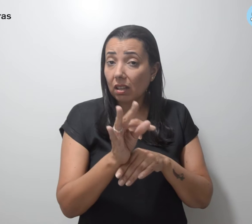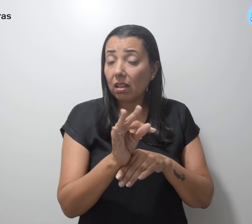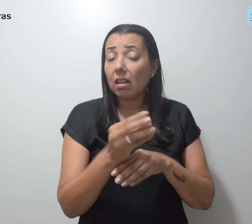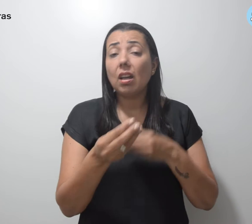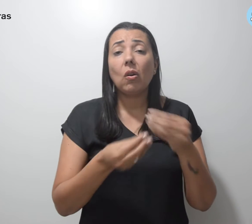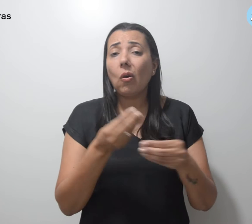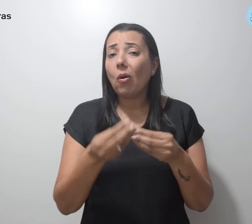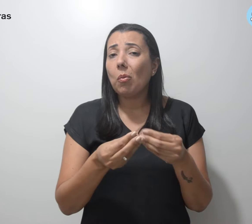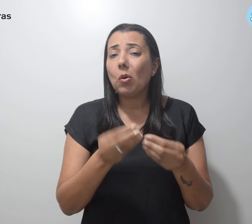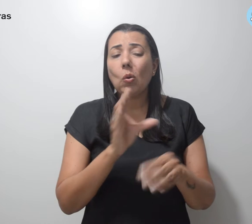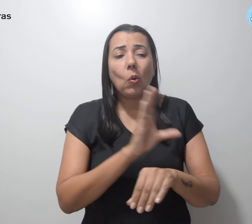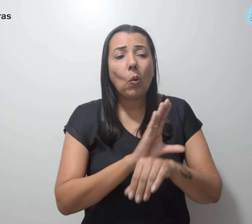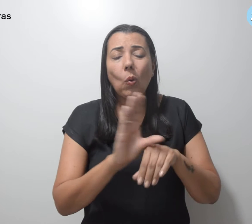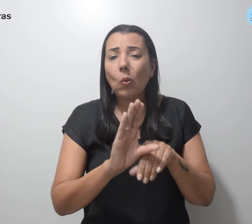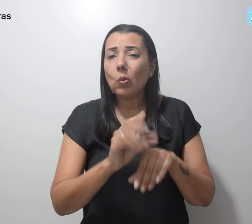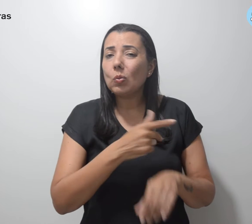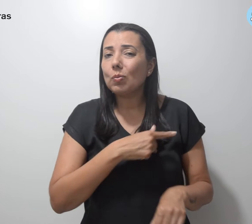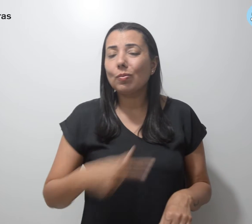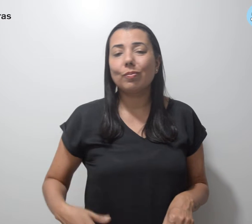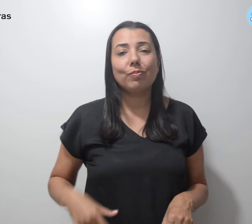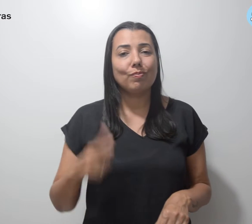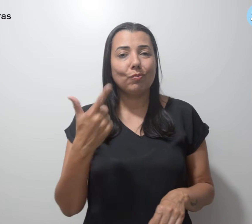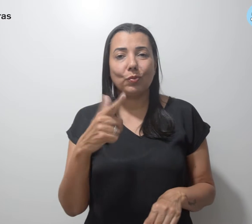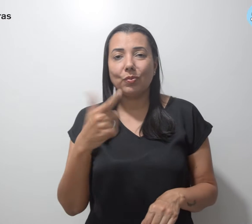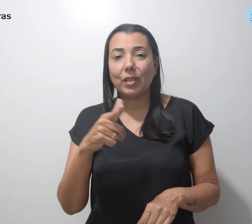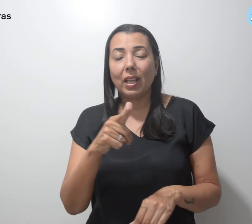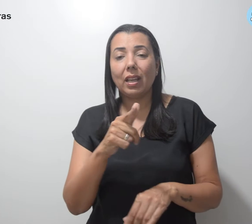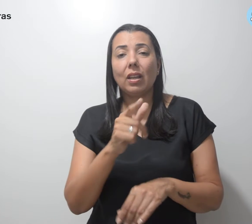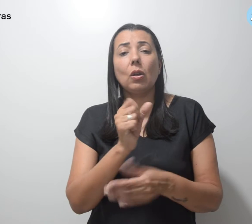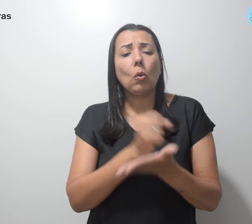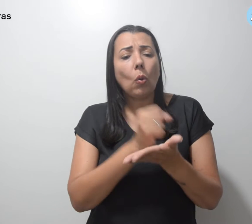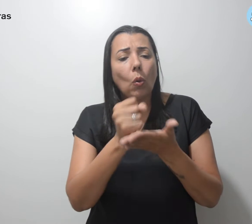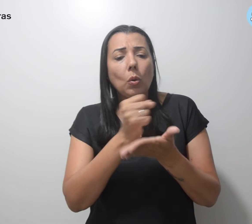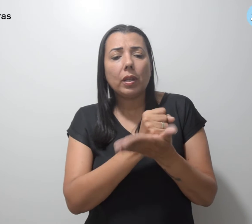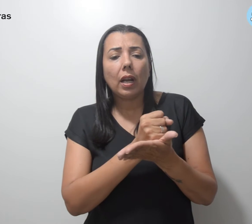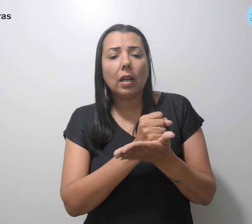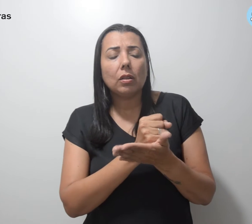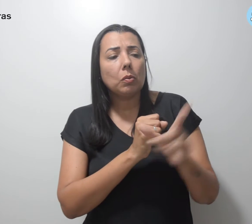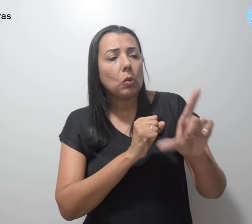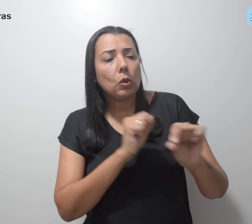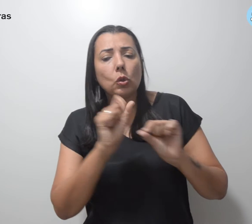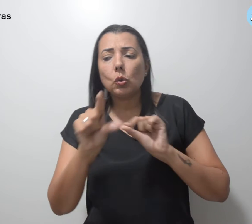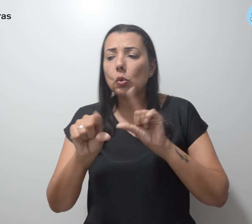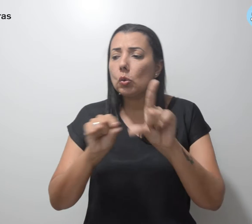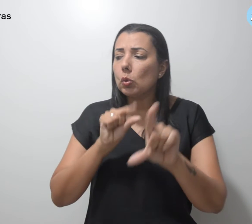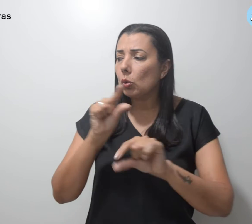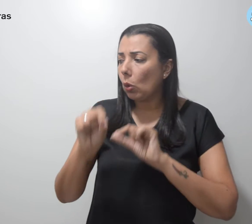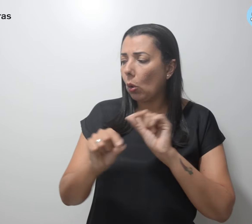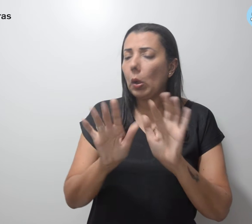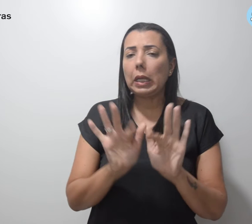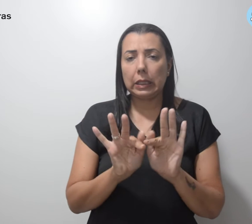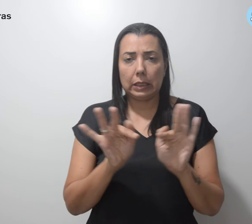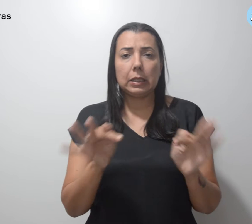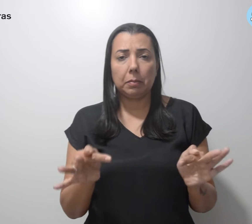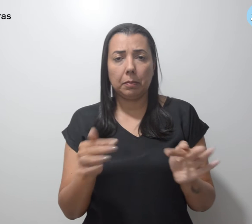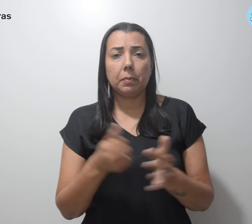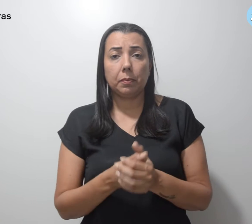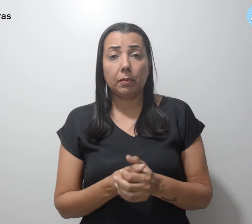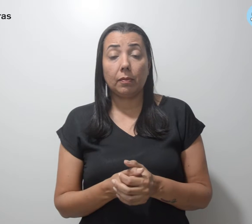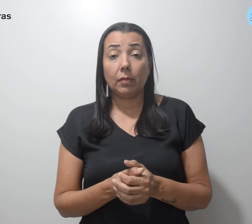sem concurso público. É um contrato por um processo seletivo simplificado. Não garante